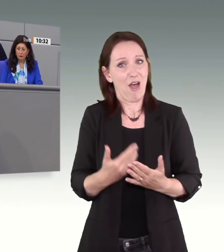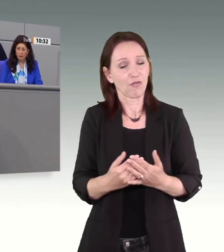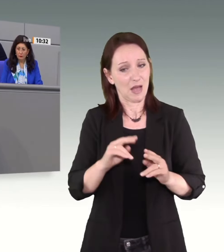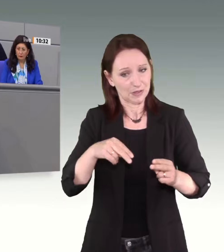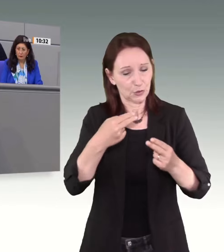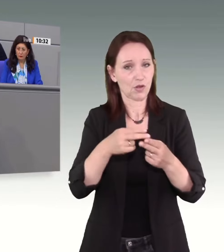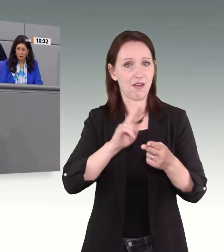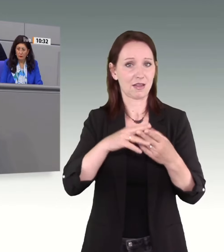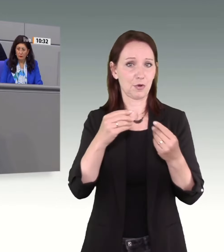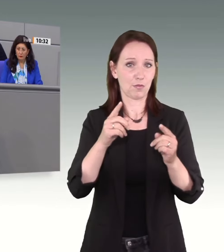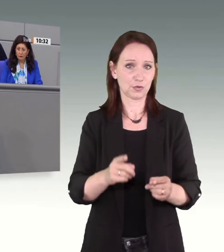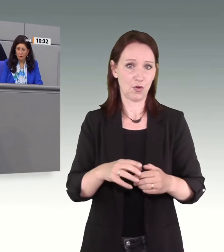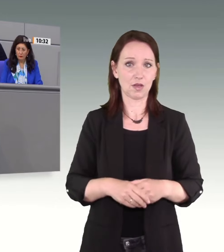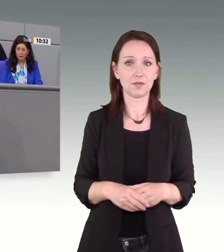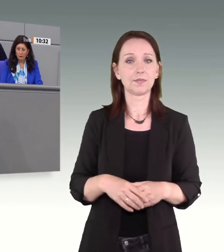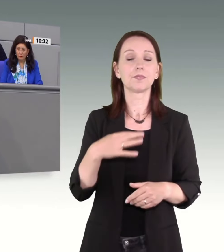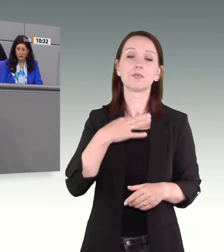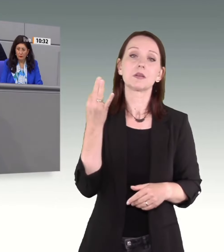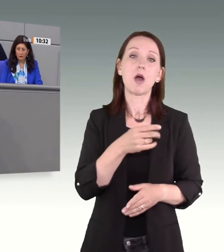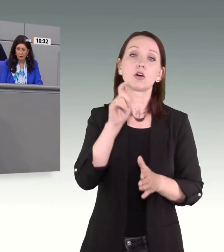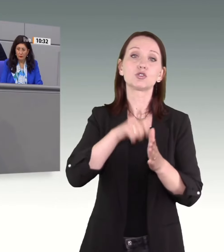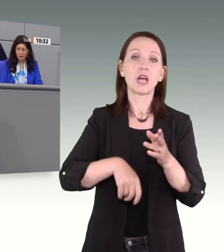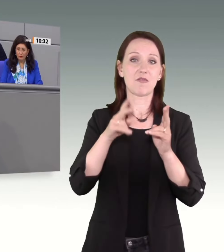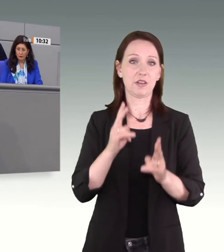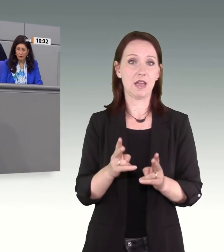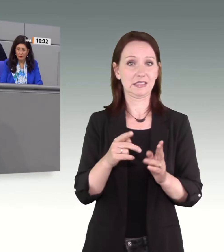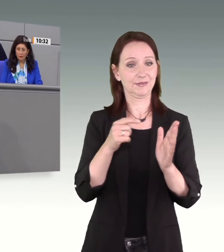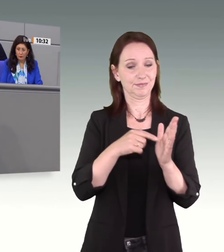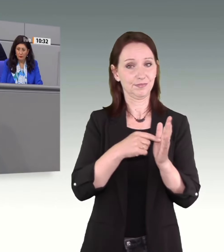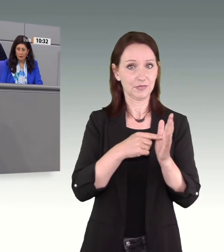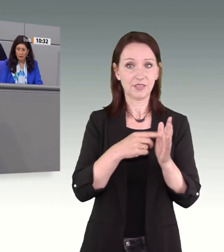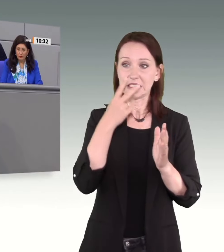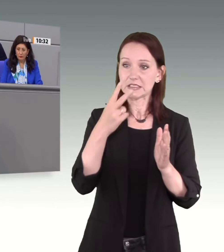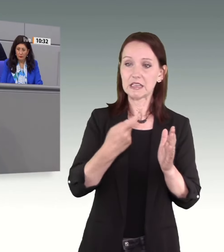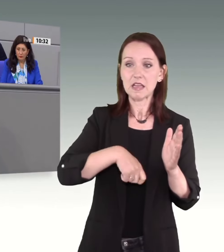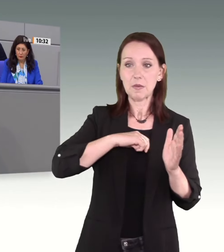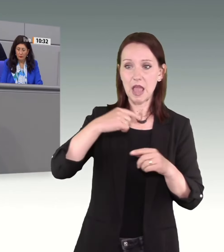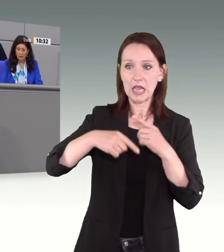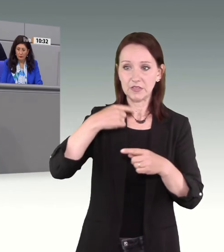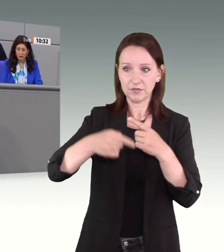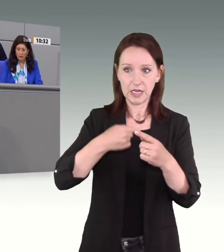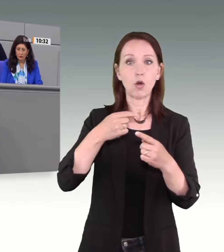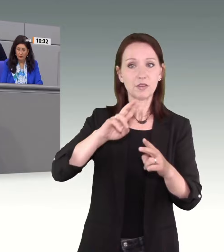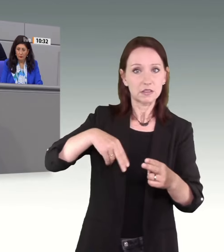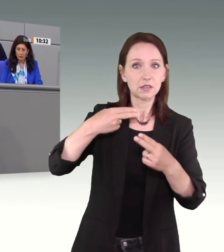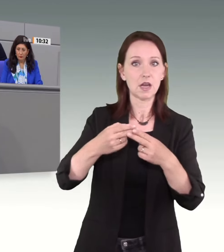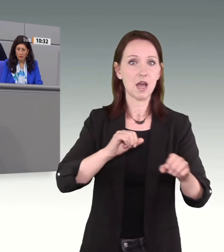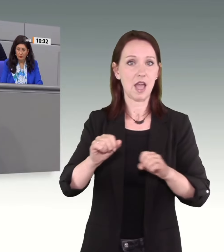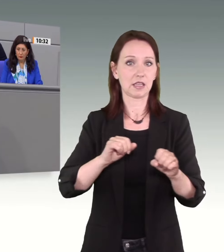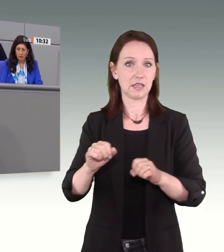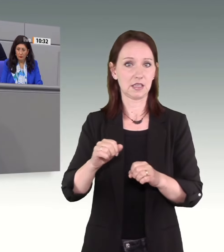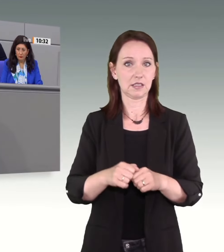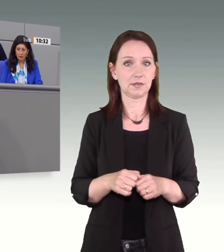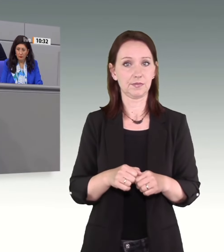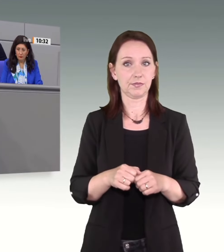Wir brauchen dazu ein Strafrecht, das auf die Kriminalitätsentwicklung auch effektiv reagiert. Es muss Straftaten